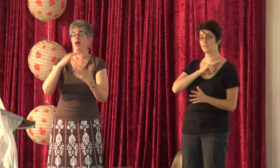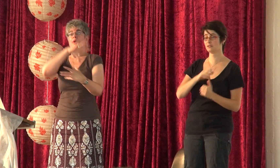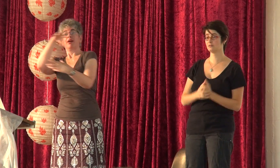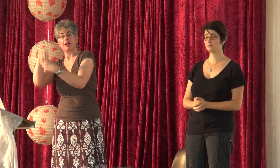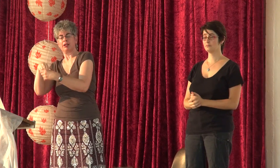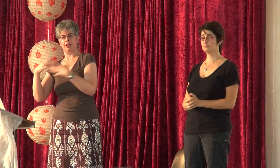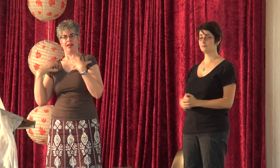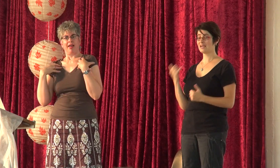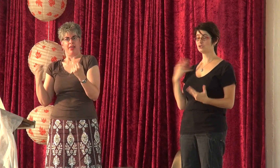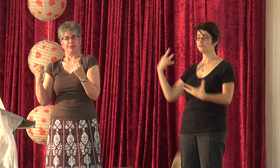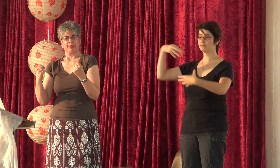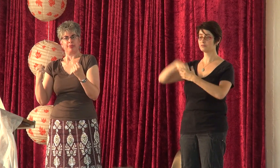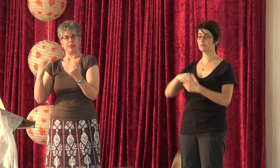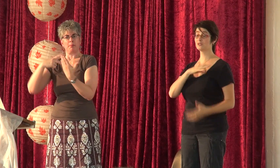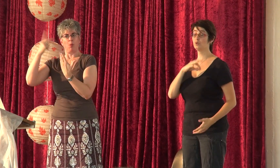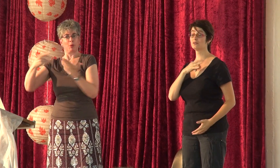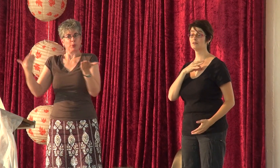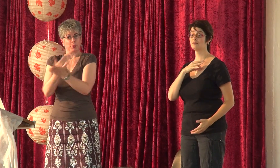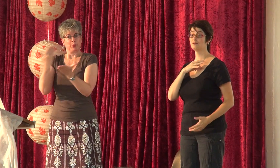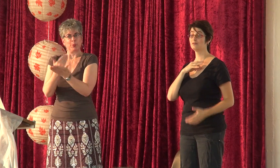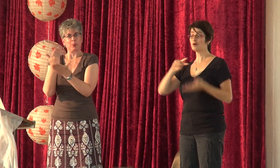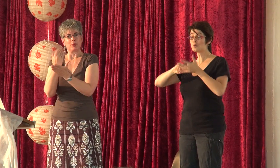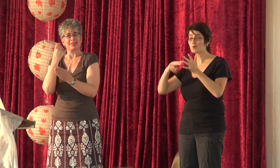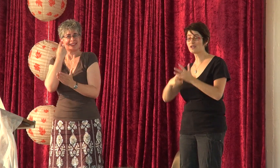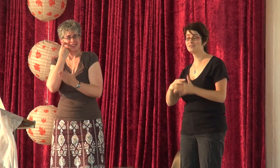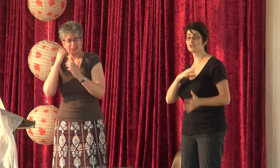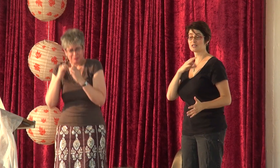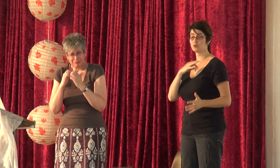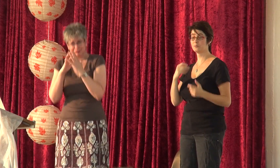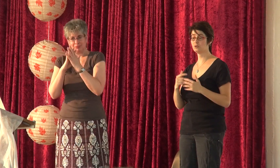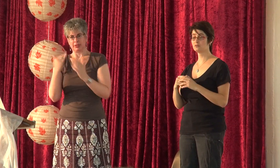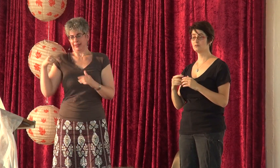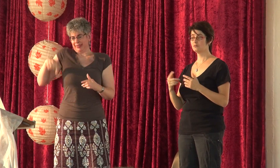צפק סימניה אמריקאית ואנגלית ואנחנו גם משלטים בריאות